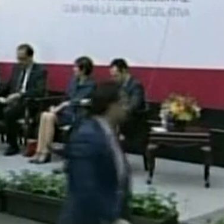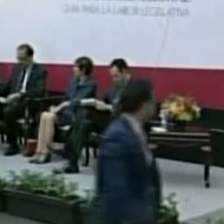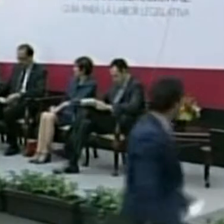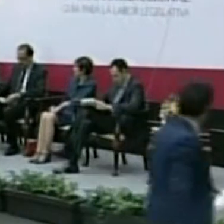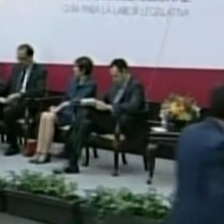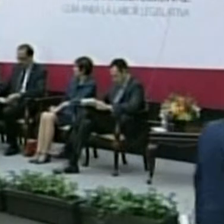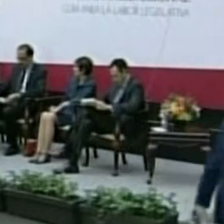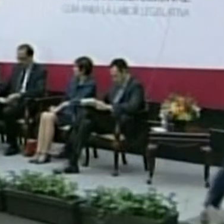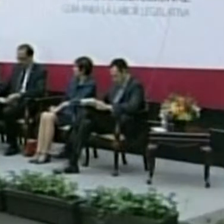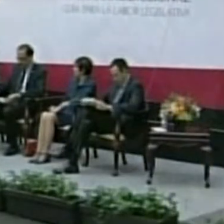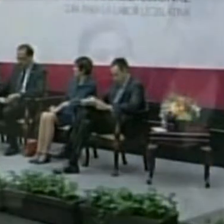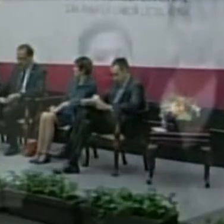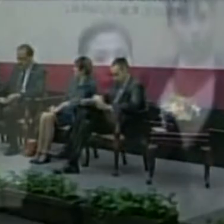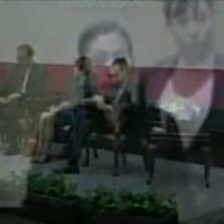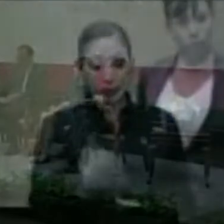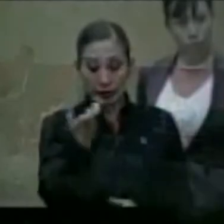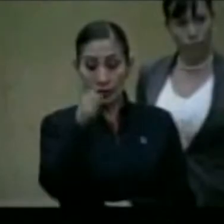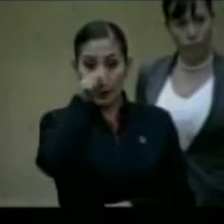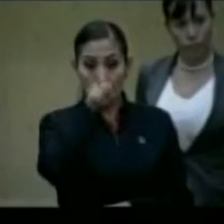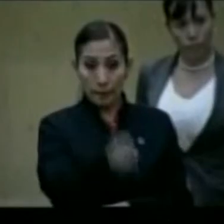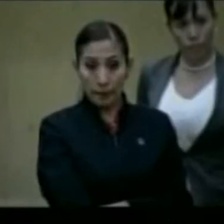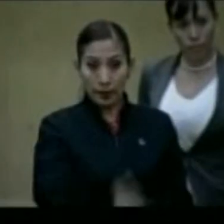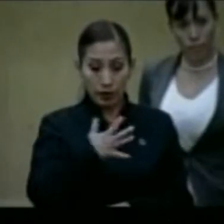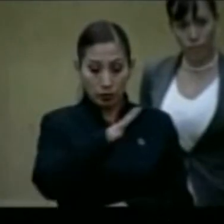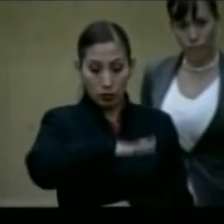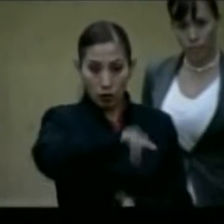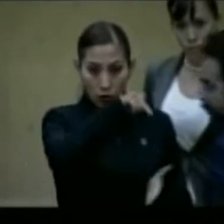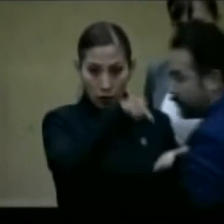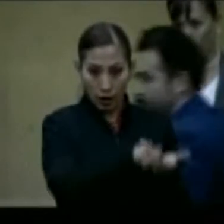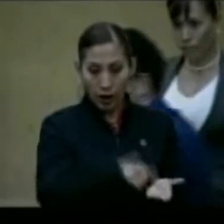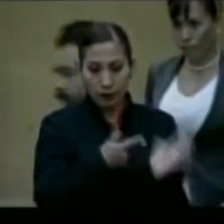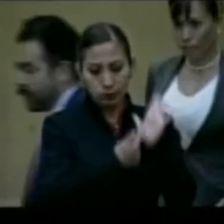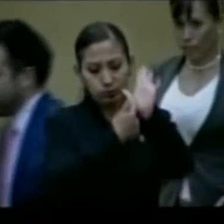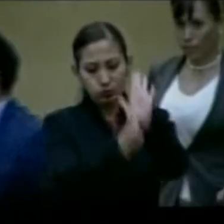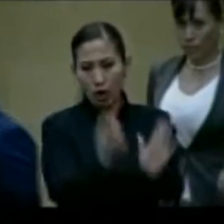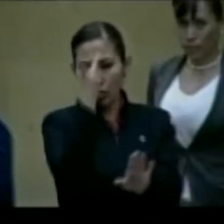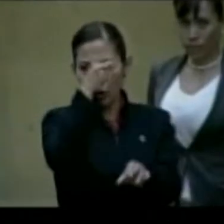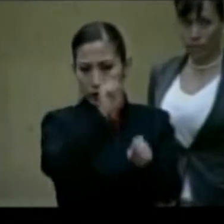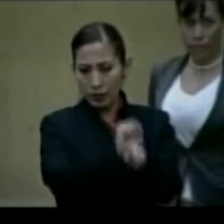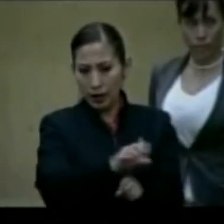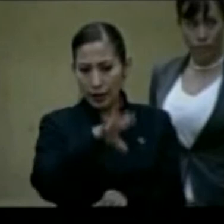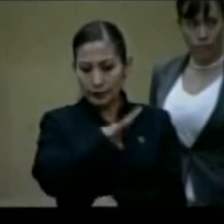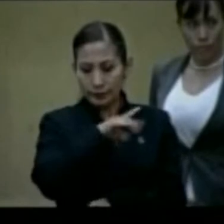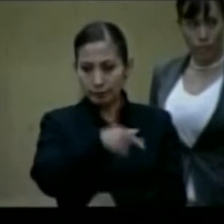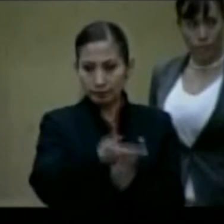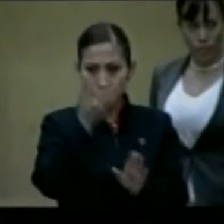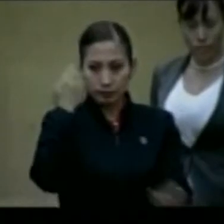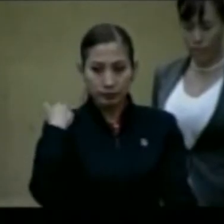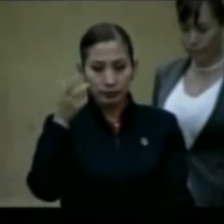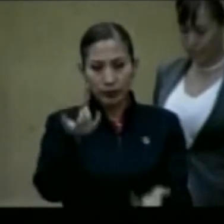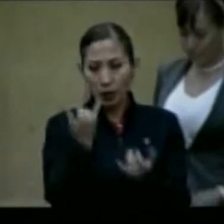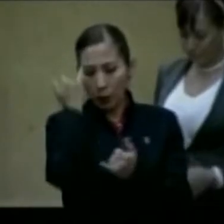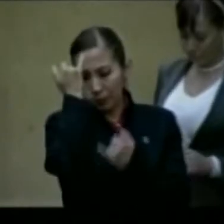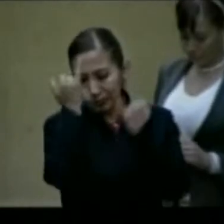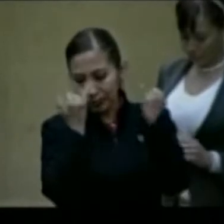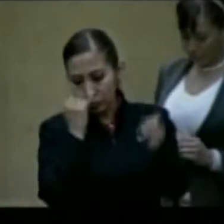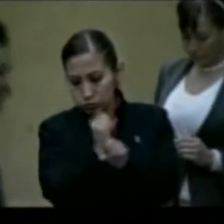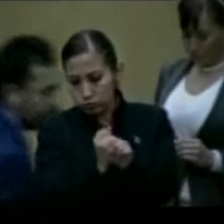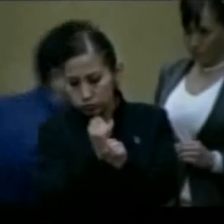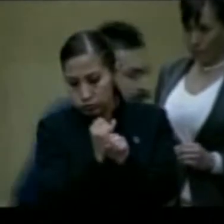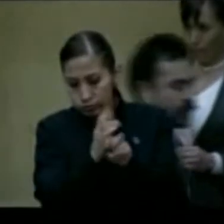En este mismo recinto se presentó hace dos semanas el diagnóstico sobre la